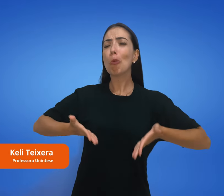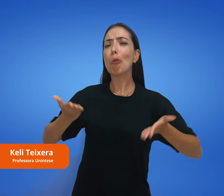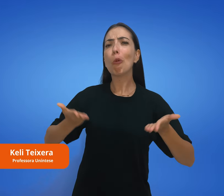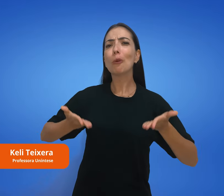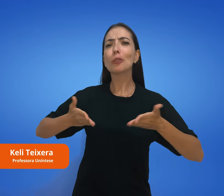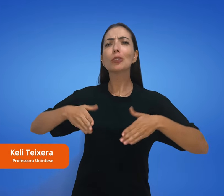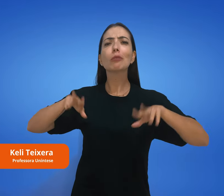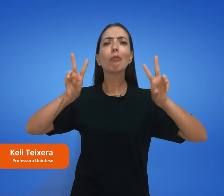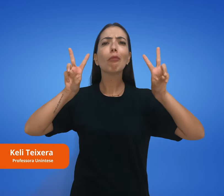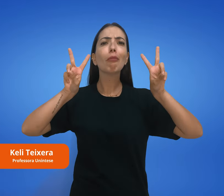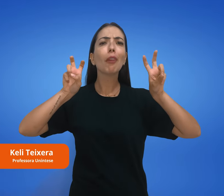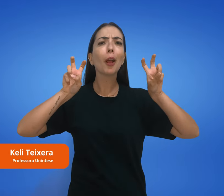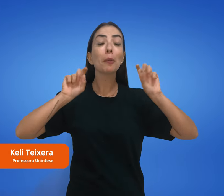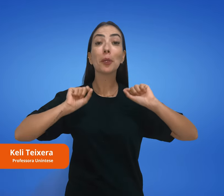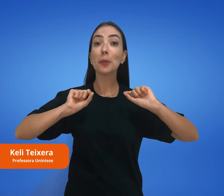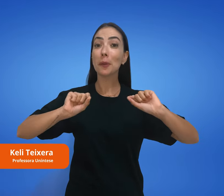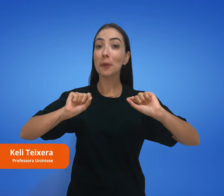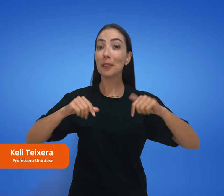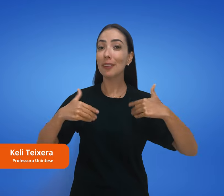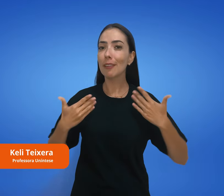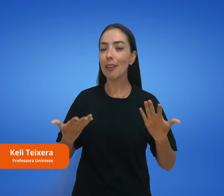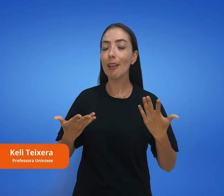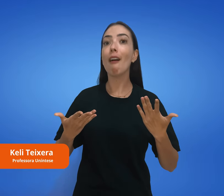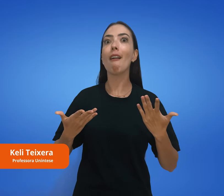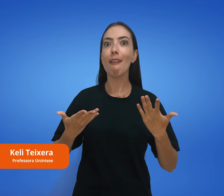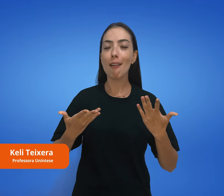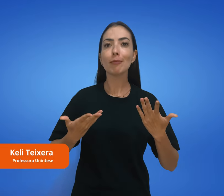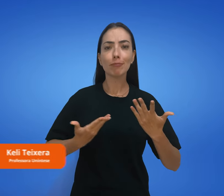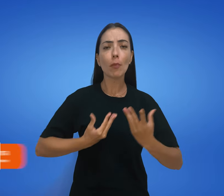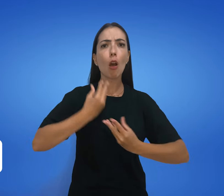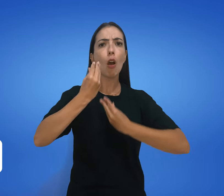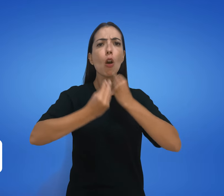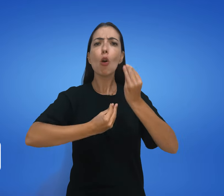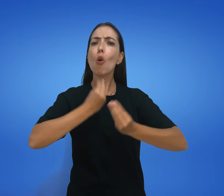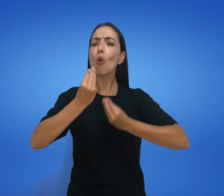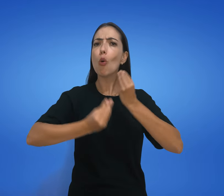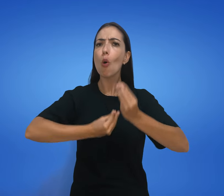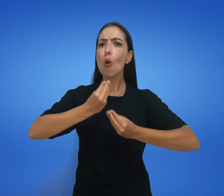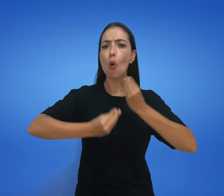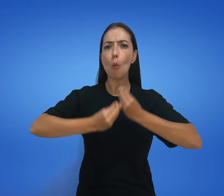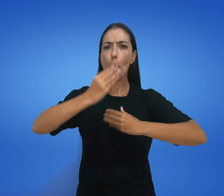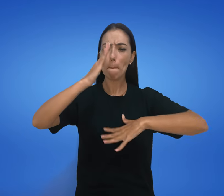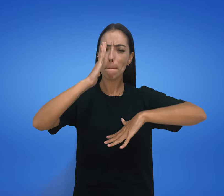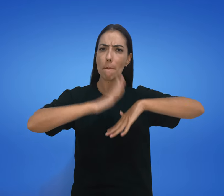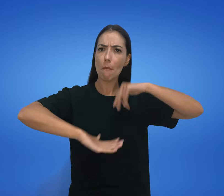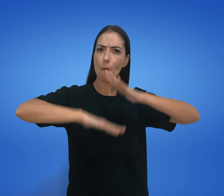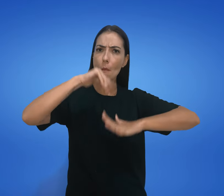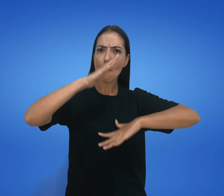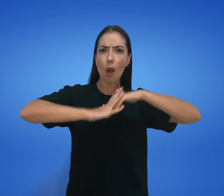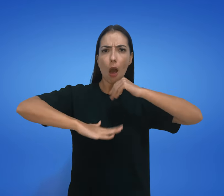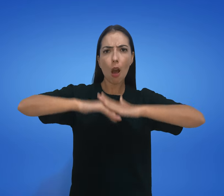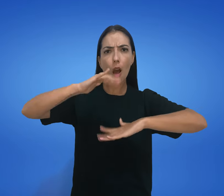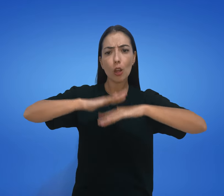E no vídeo de hoje nós conversaremos sobre como praticar a língua de sinais